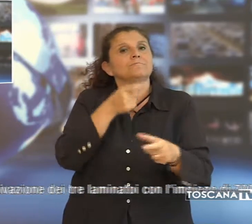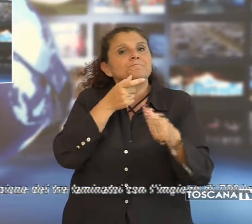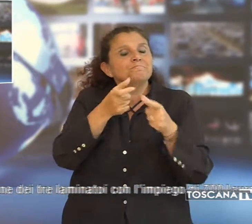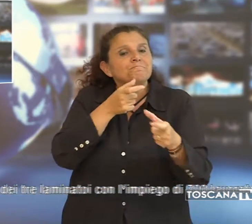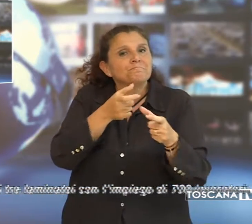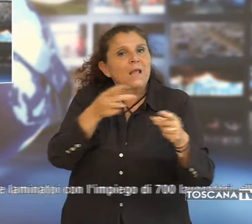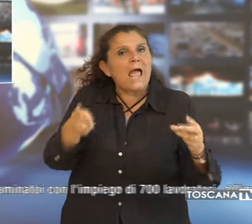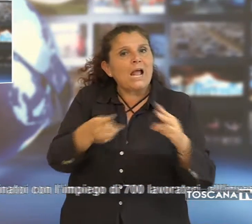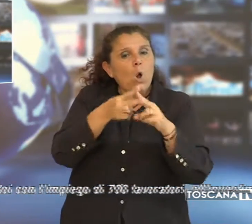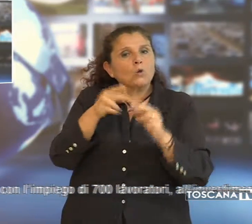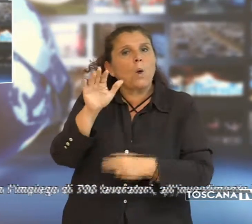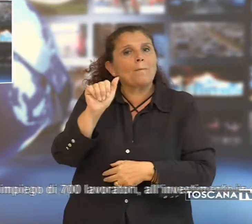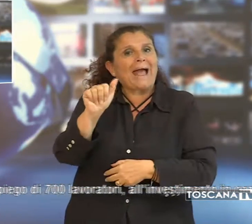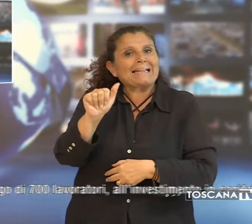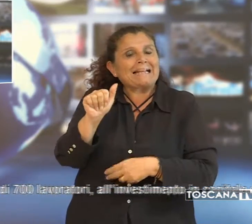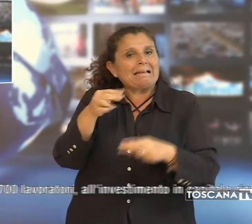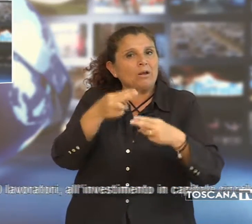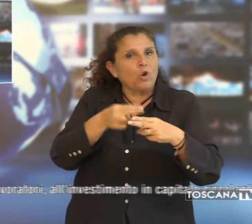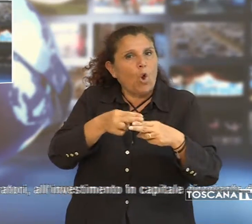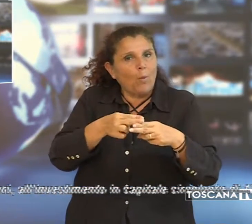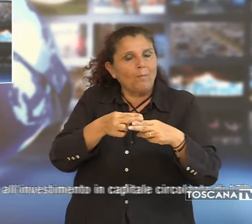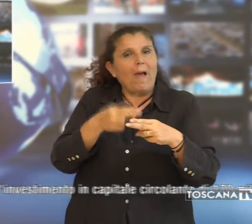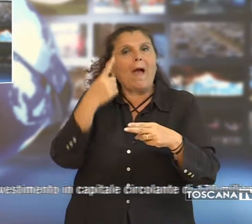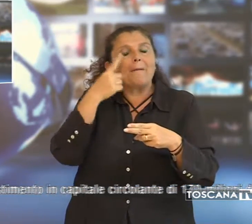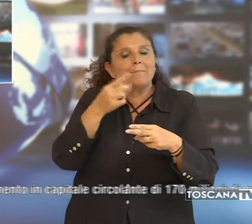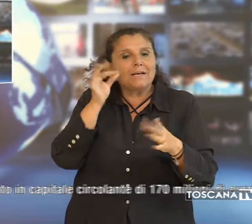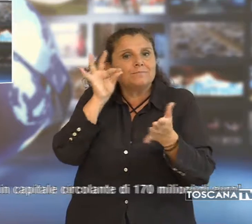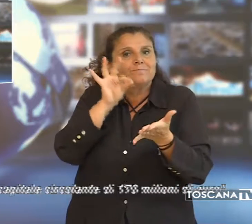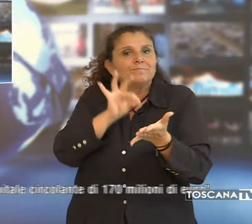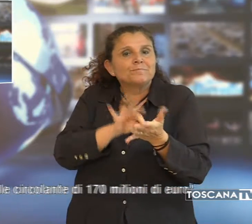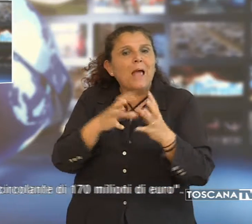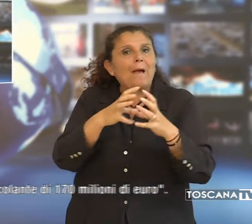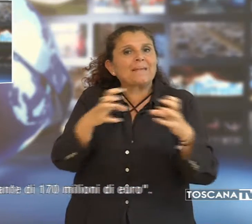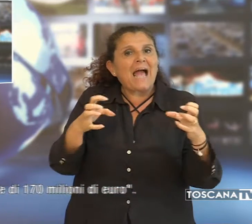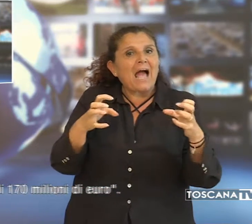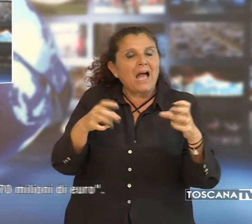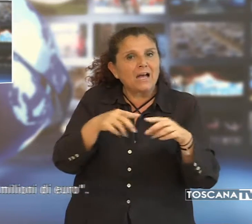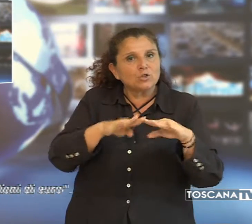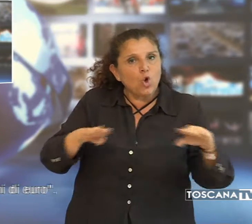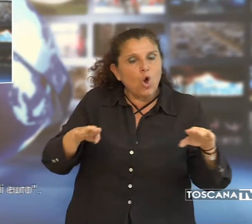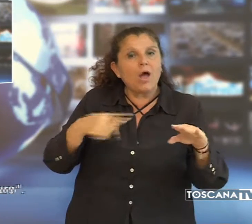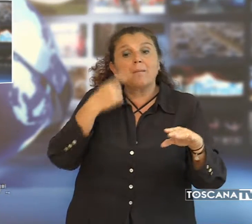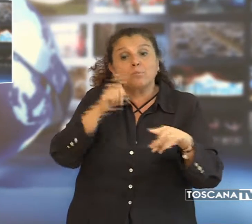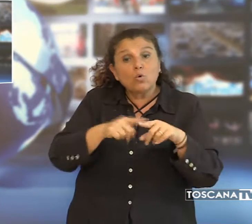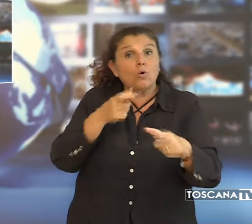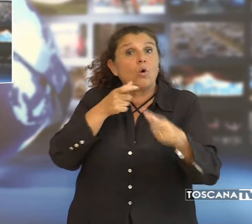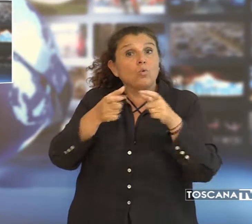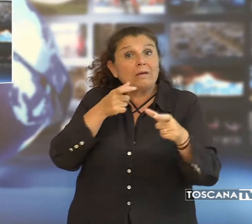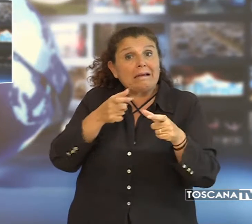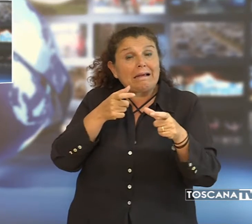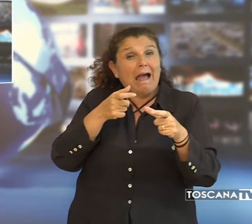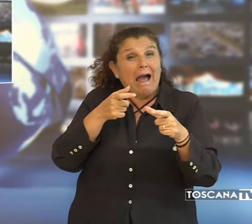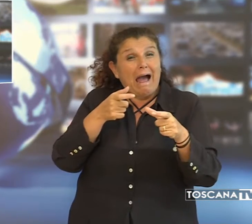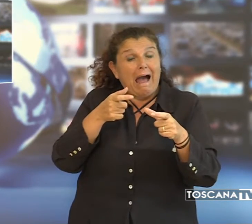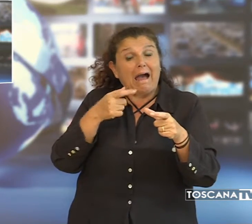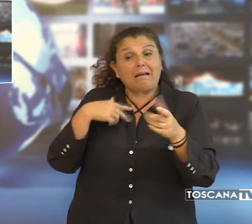di martedì a Roma per fare il punto sul piano industriale e occasione per comunicare gli investimenti garantiti